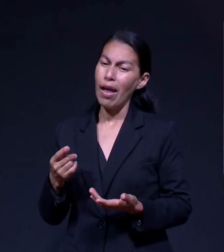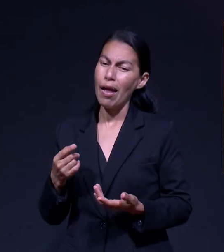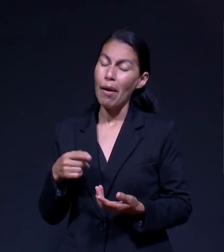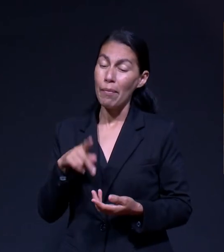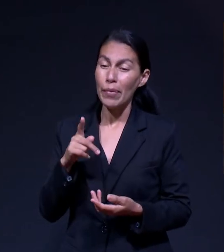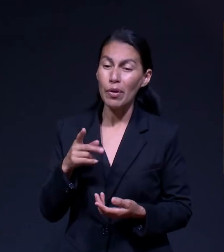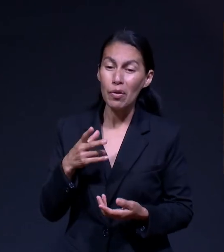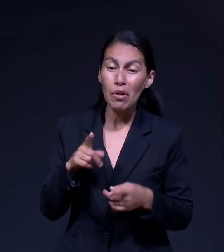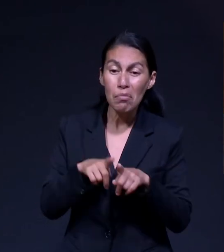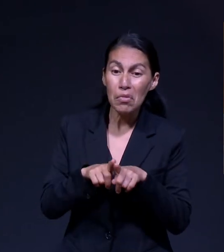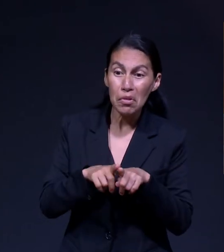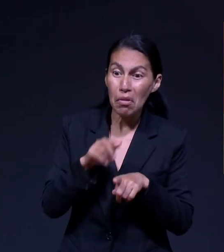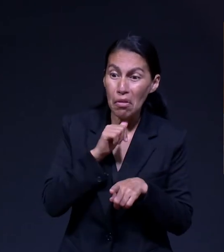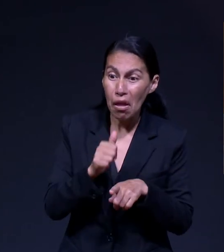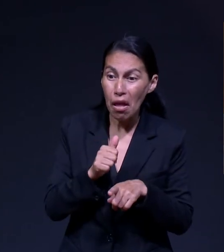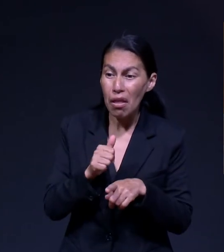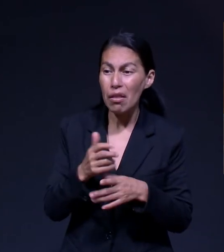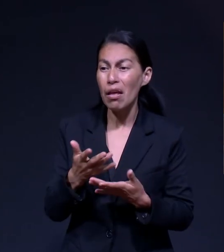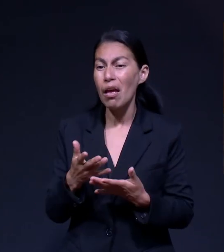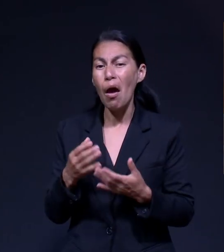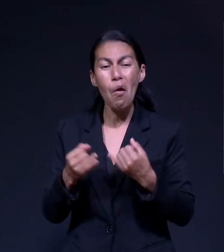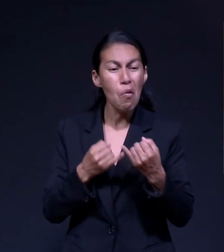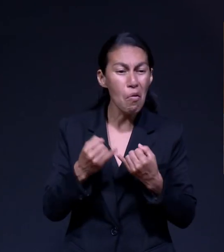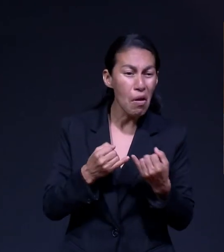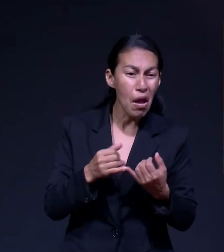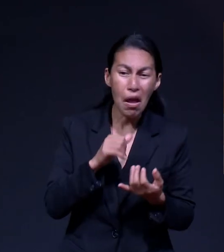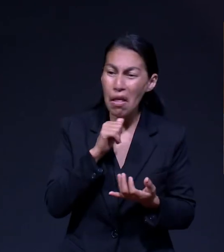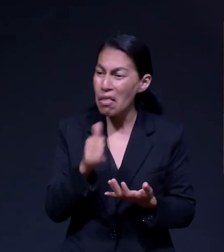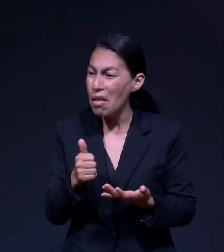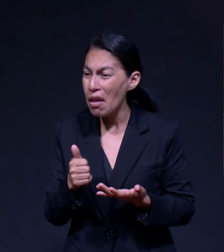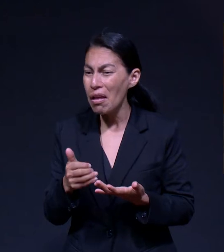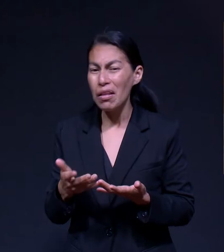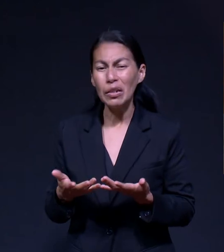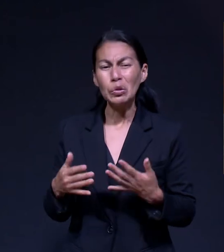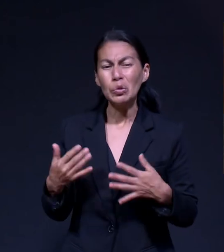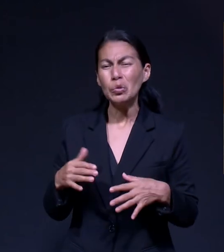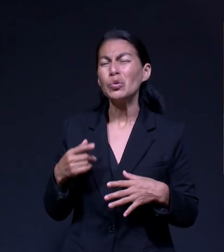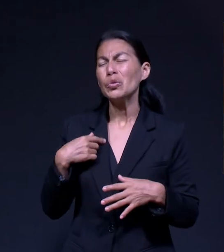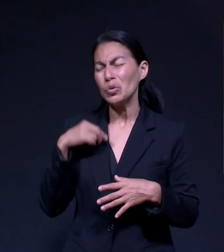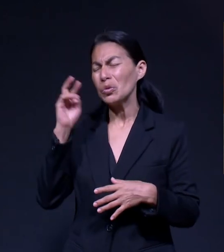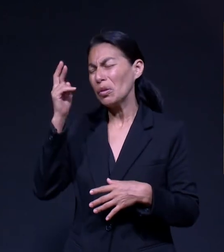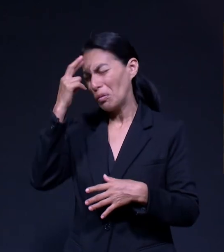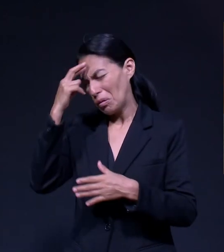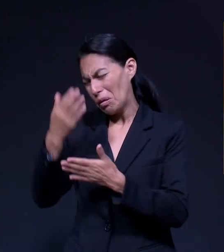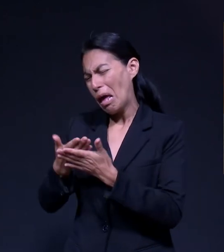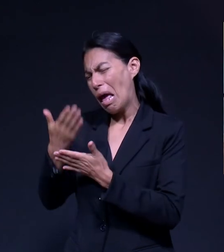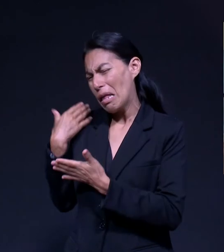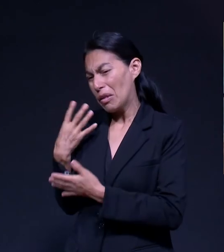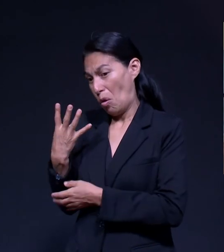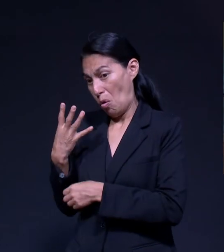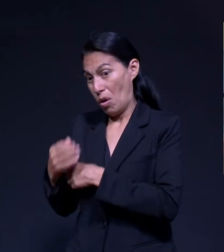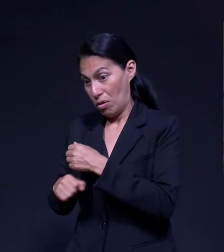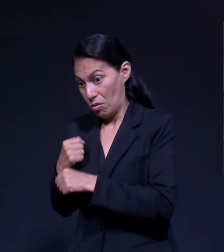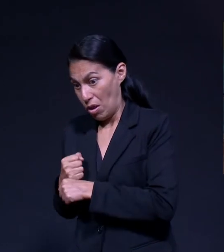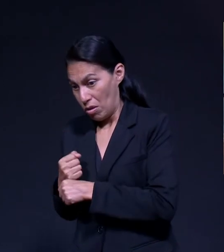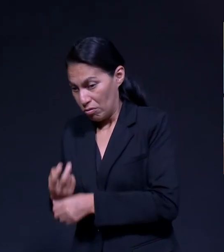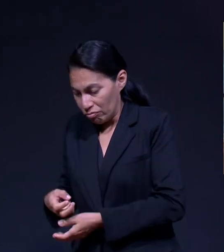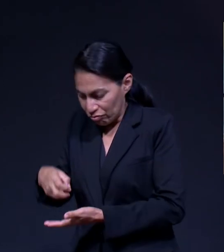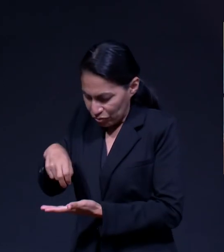compartan también De cuando son niños, no tienen con quién jugar Yo recuerdo haberme arrodillado a esa edad Cerrado mis